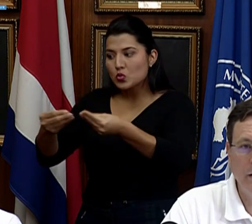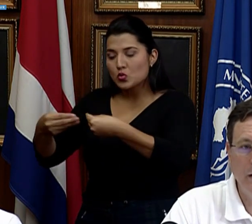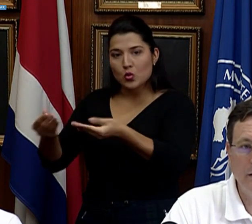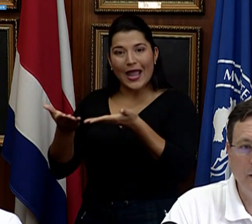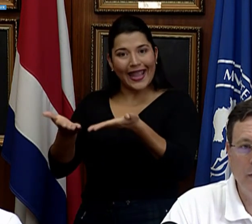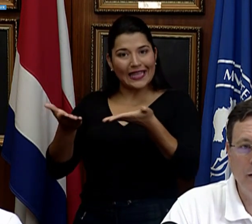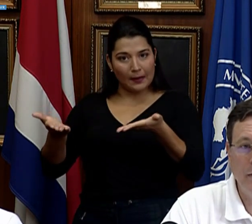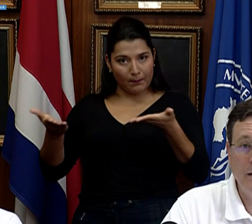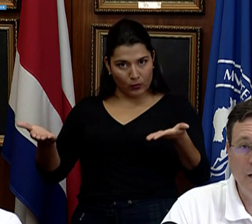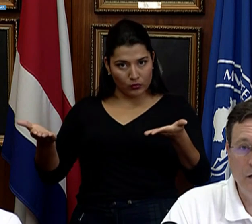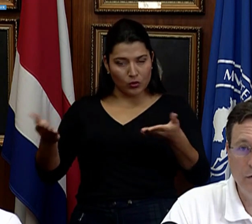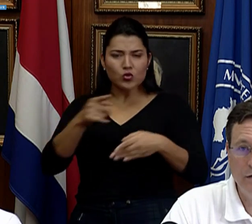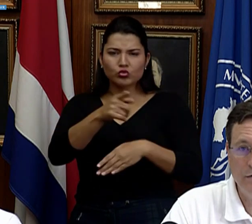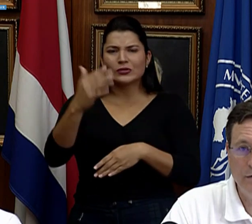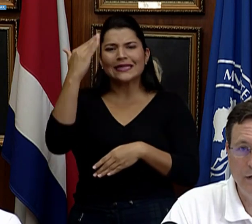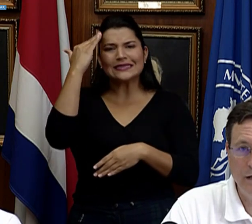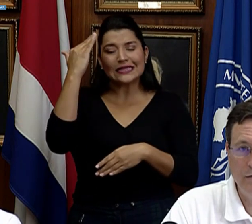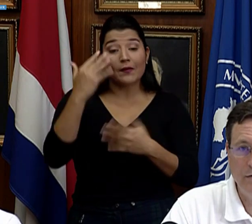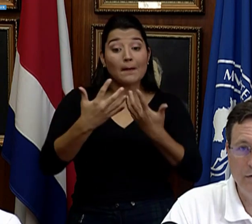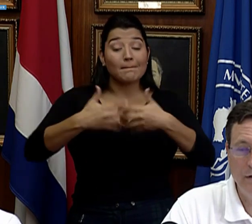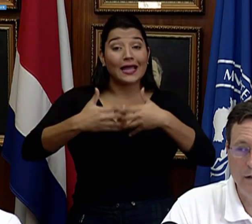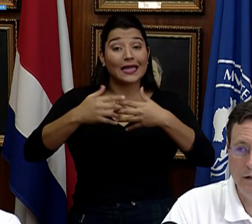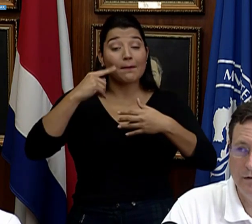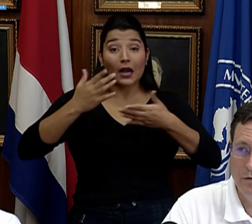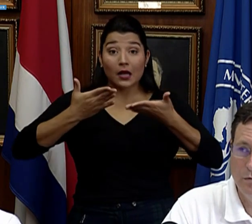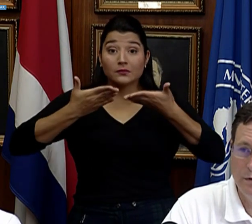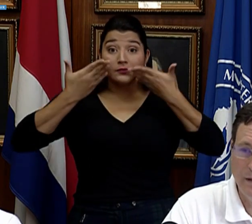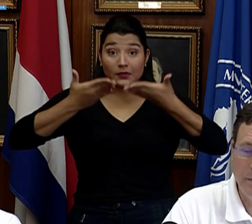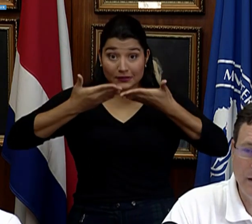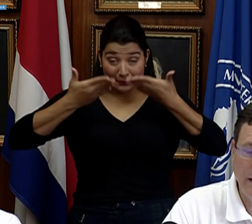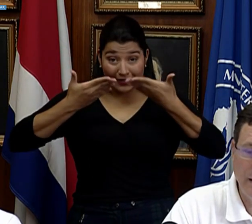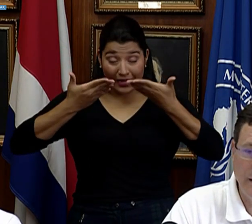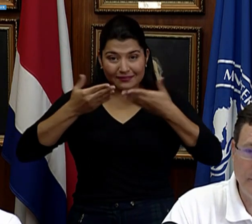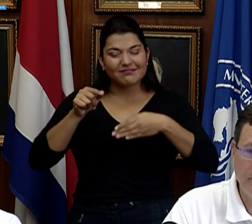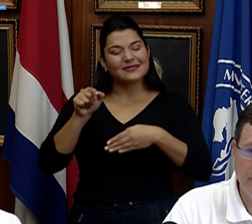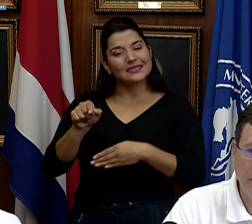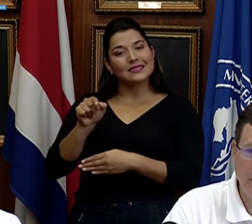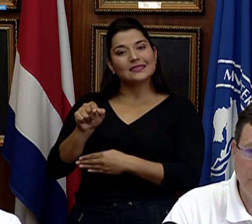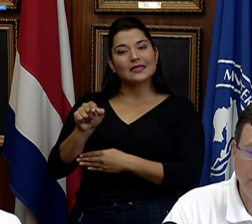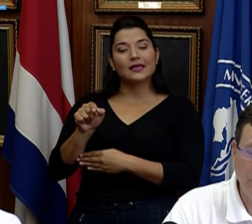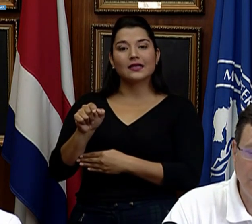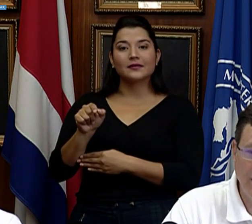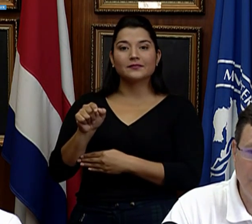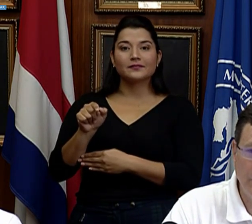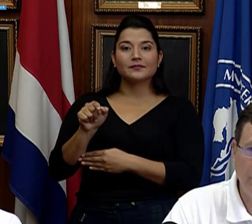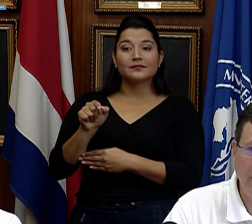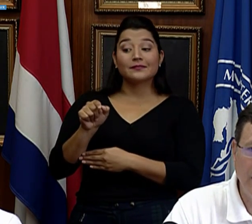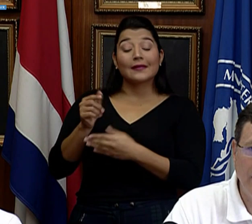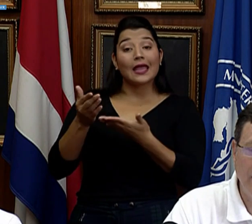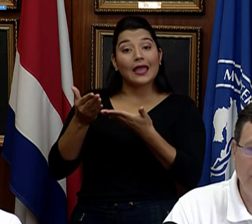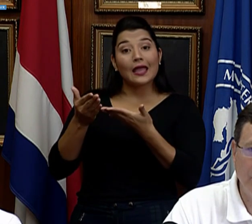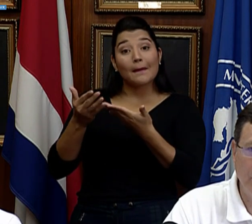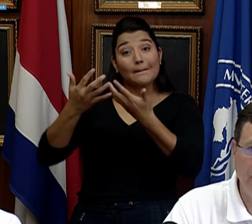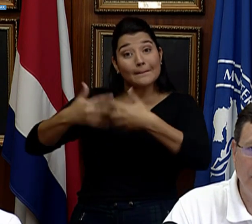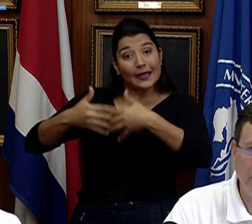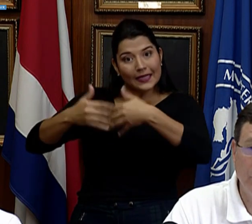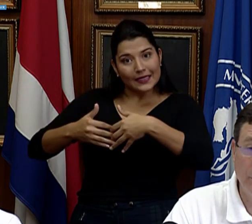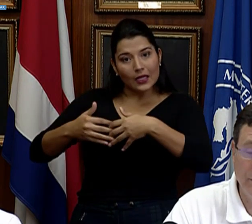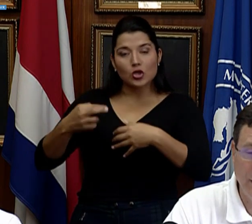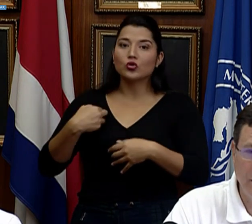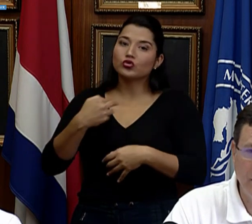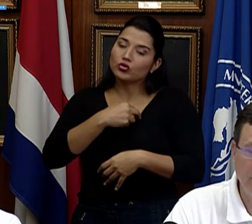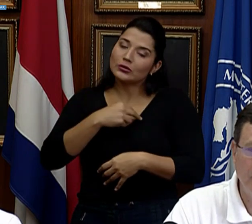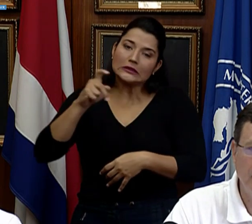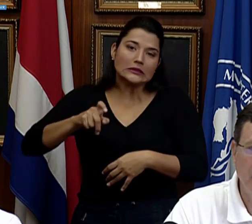saben, el tema de ventiladores es un tema que son equipos que hay que asegurar tener